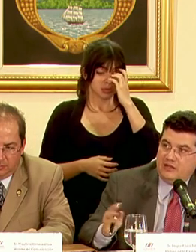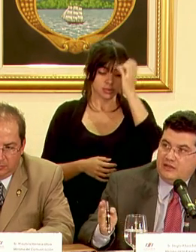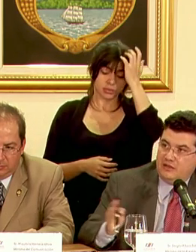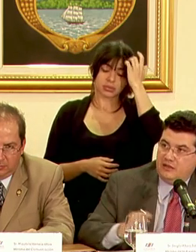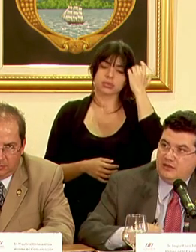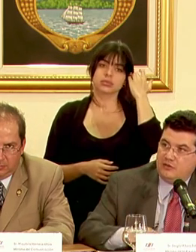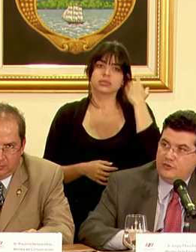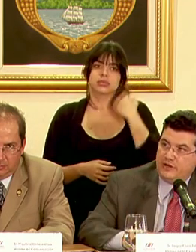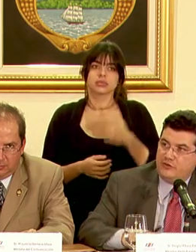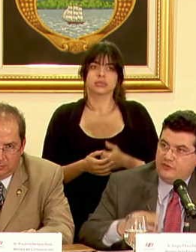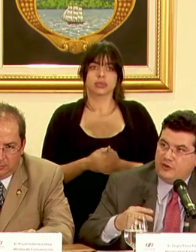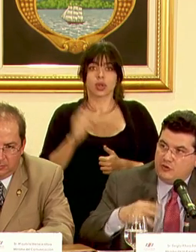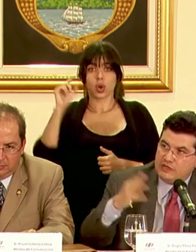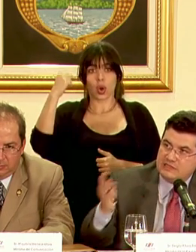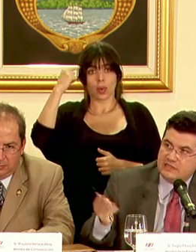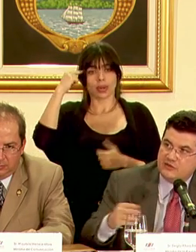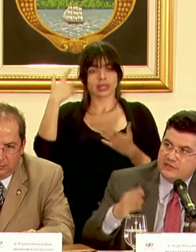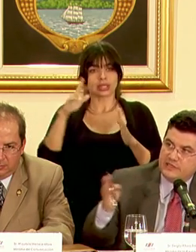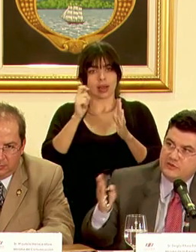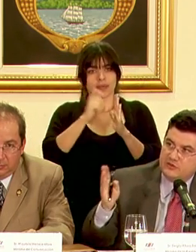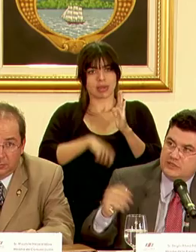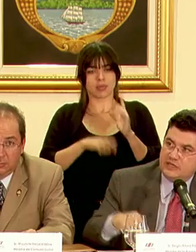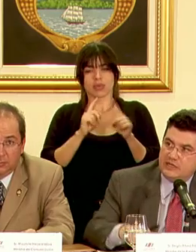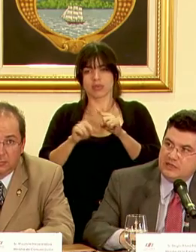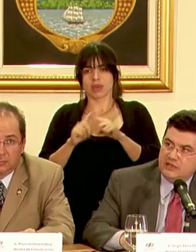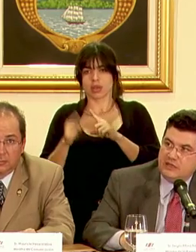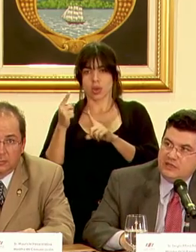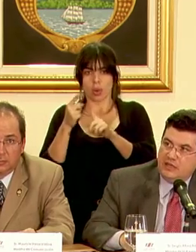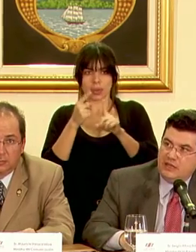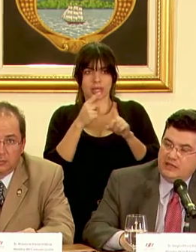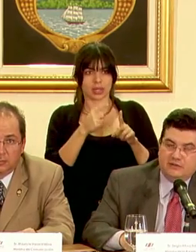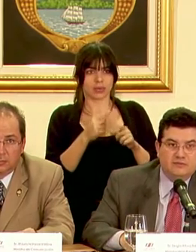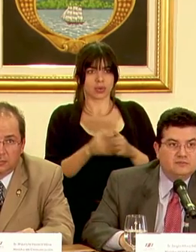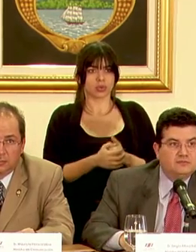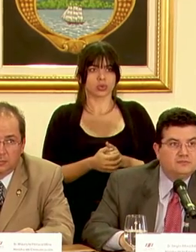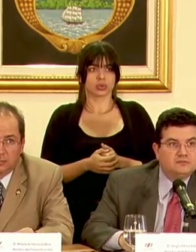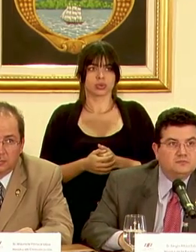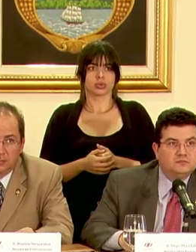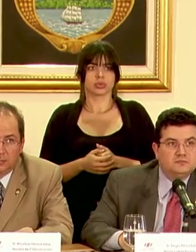el gobierno fijó una serie de objetivos en el